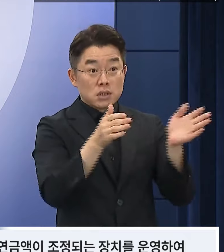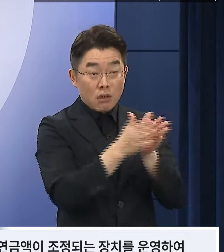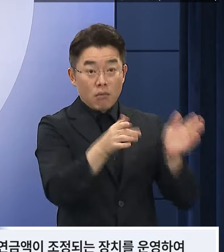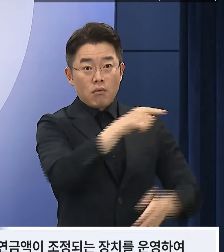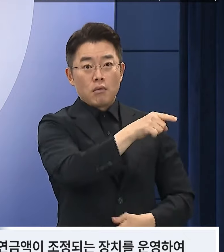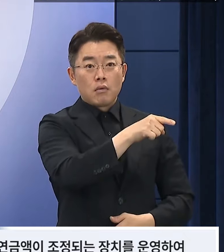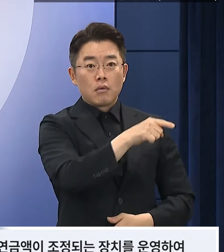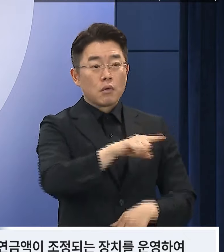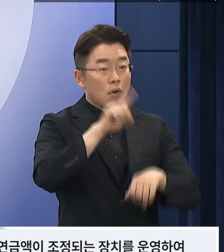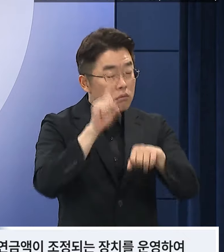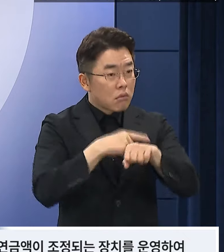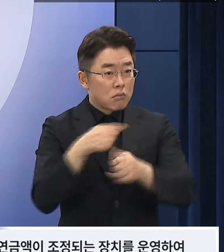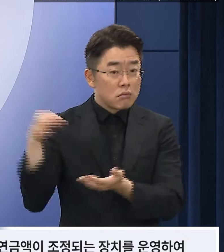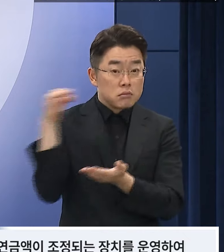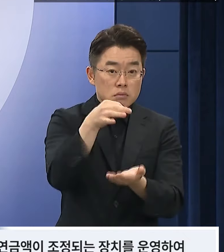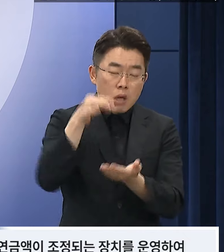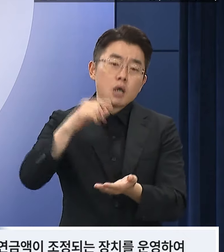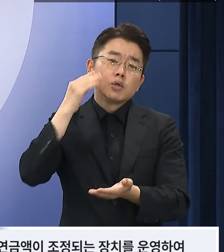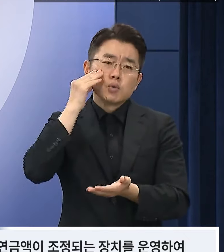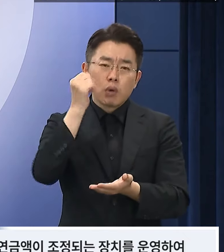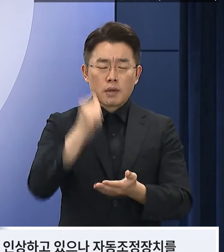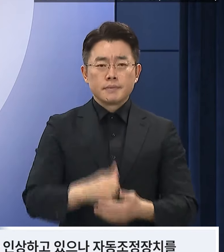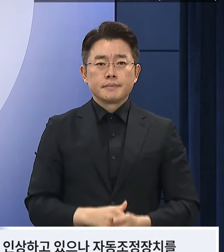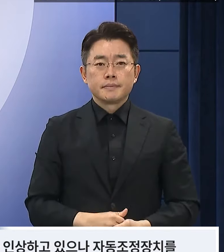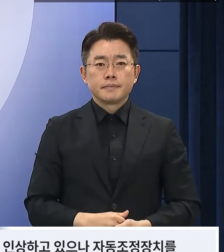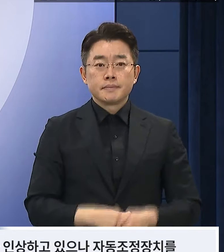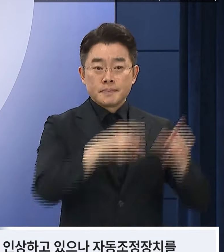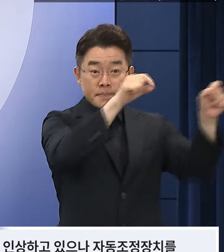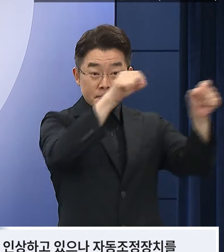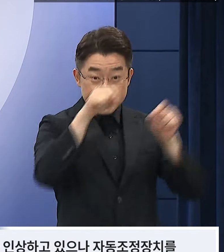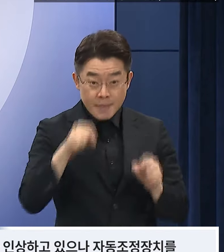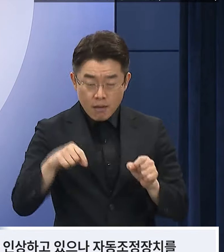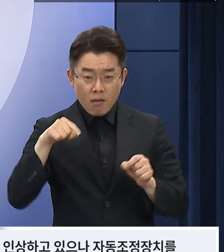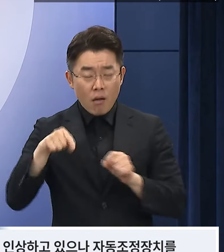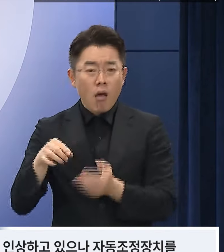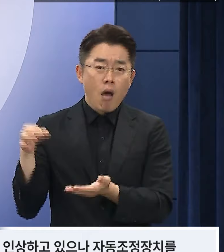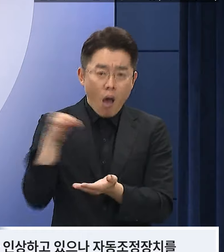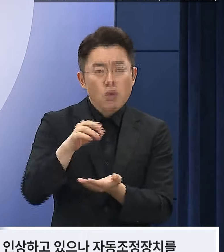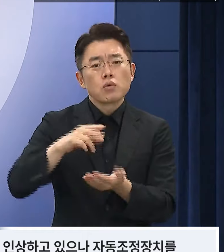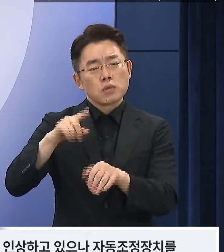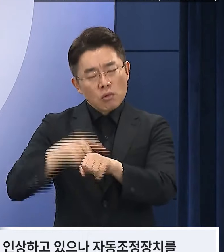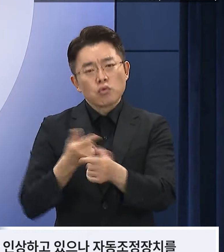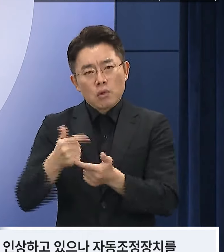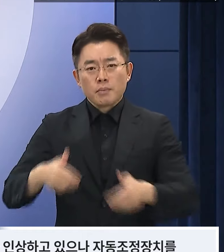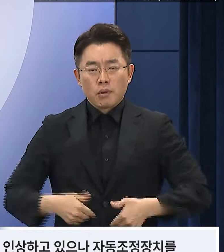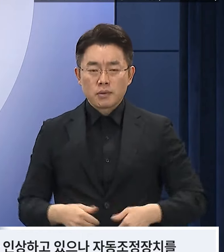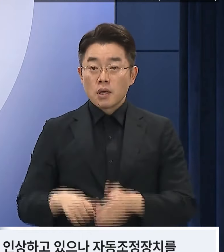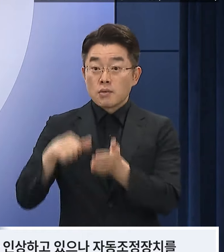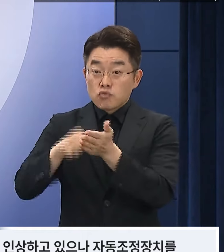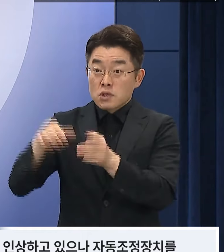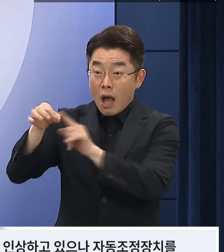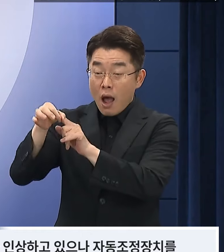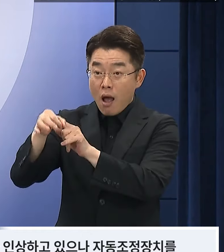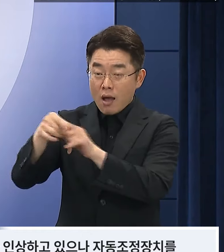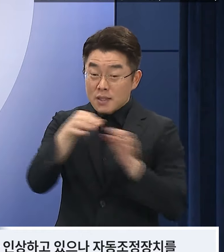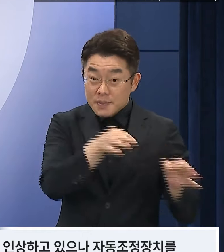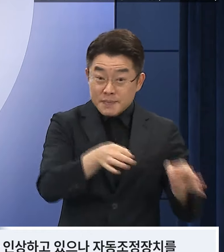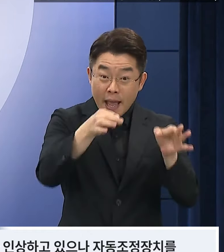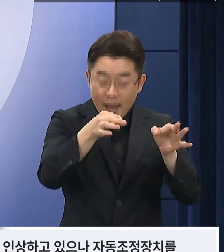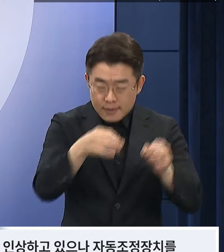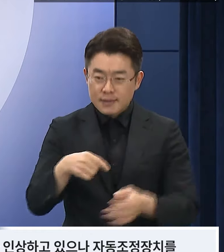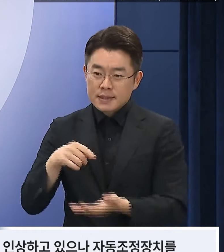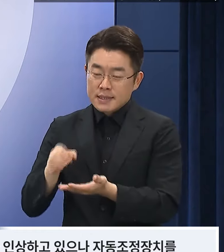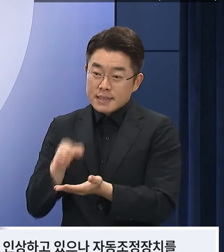지속가능성을 높여 나가고 있습니다. 국민연금은 물가상승률에 연동하여 매년 연금액을